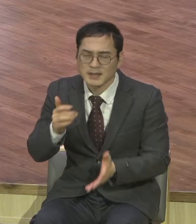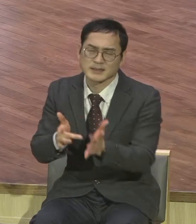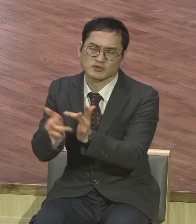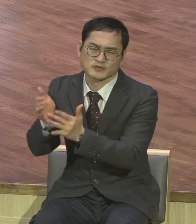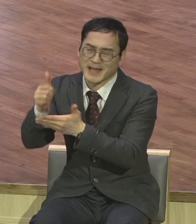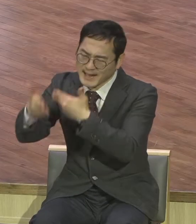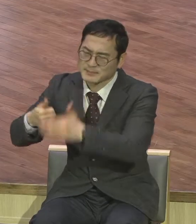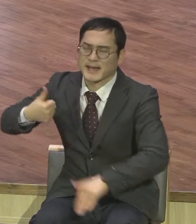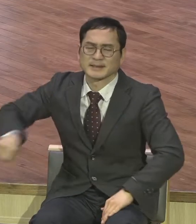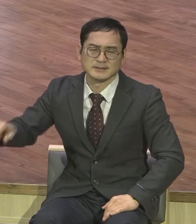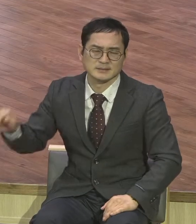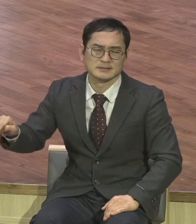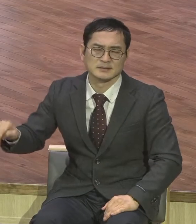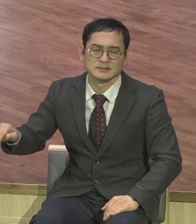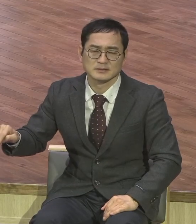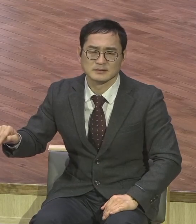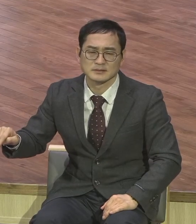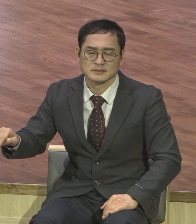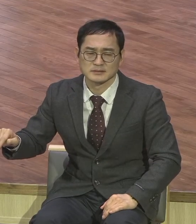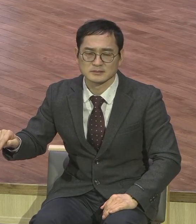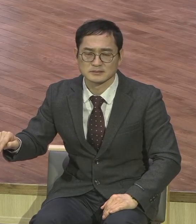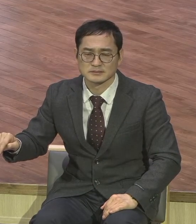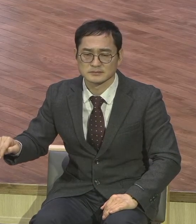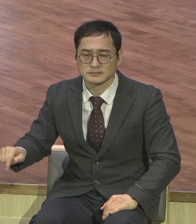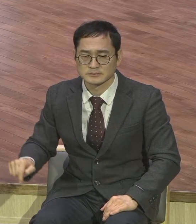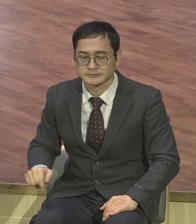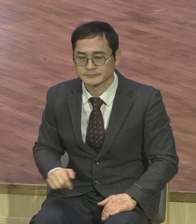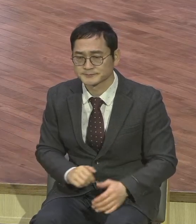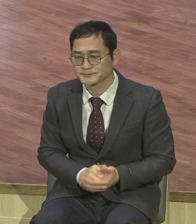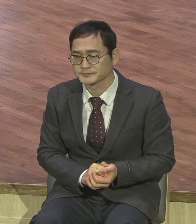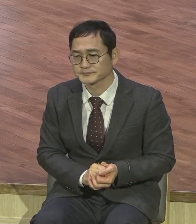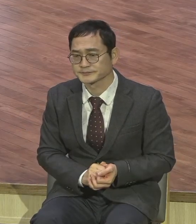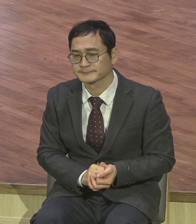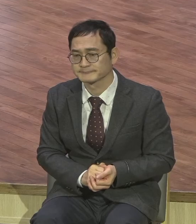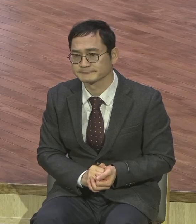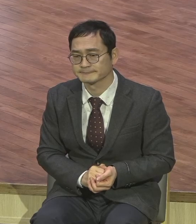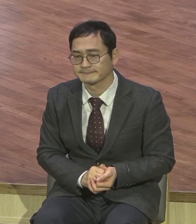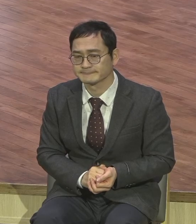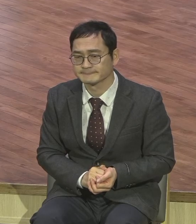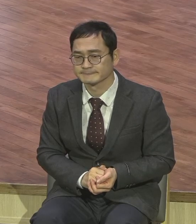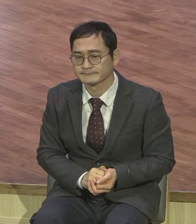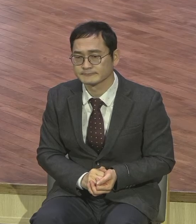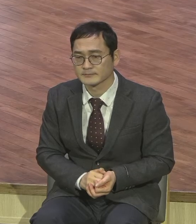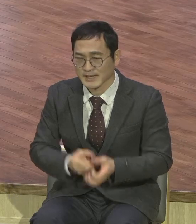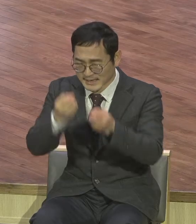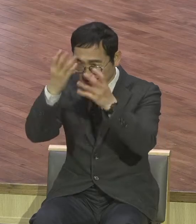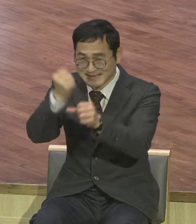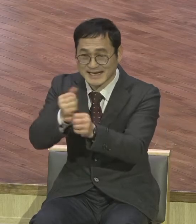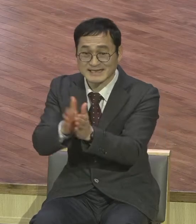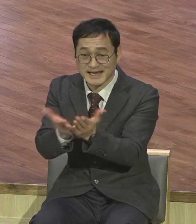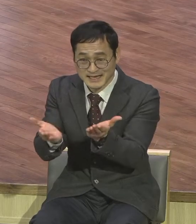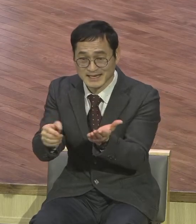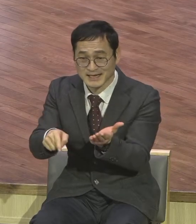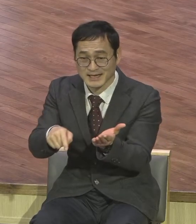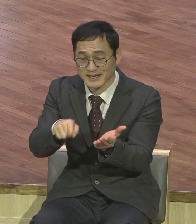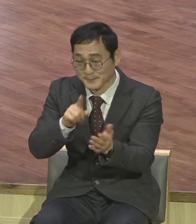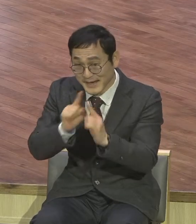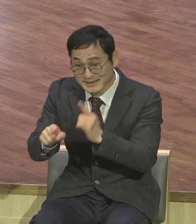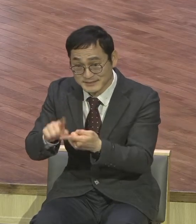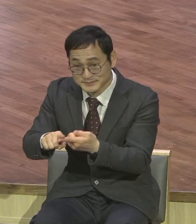말해라 상세기 3장 사건들이나 모든 저주, 죄, 사망, 모든